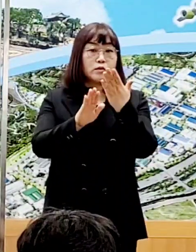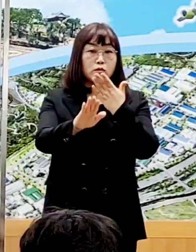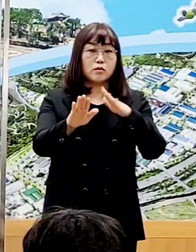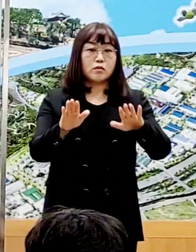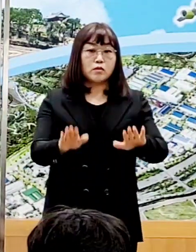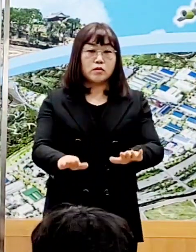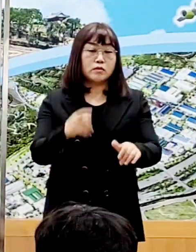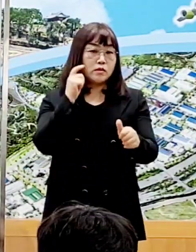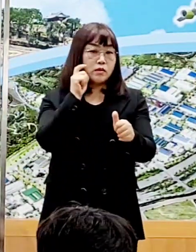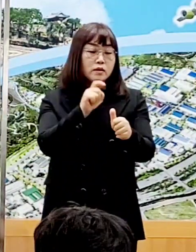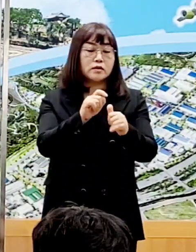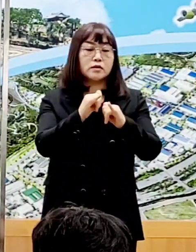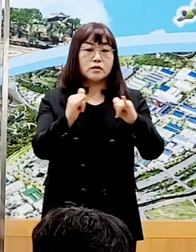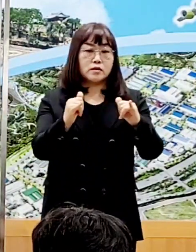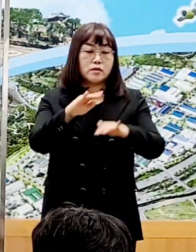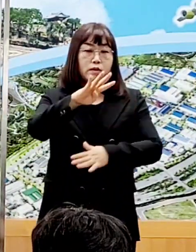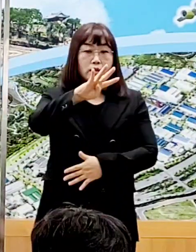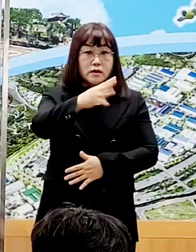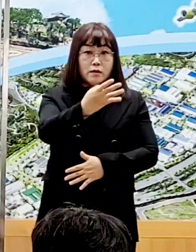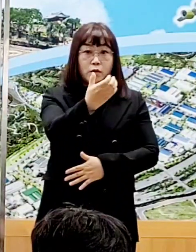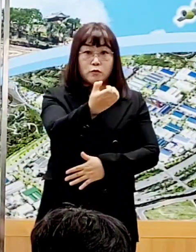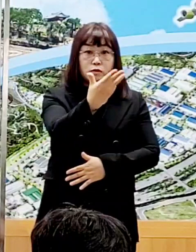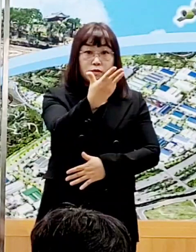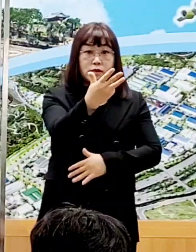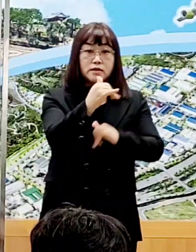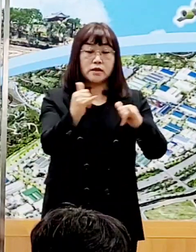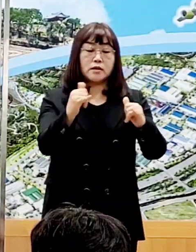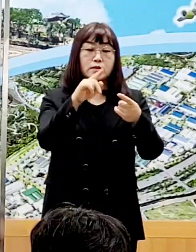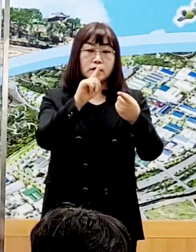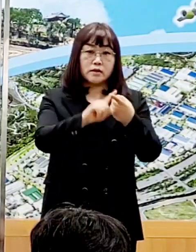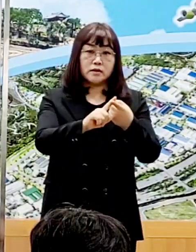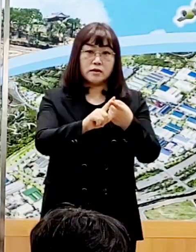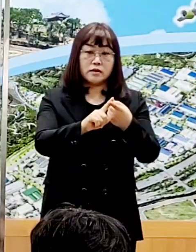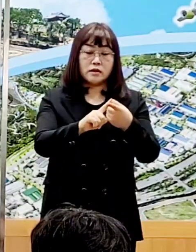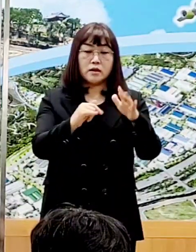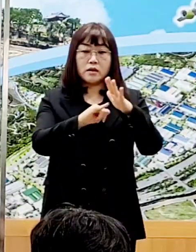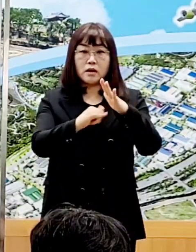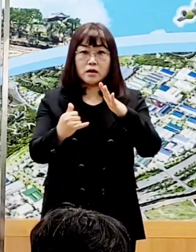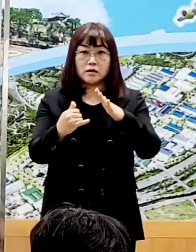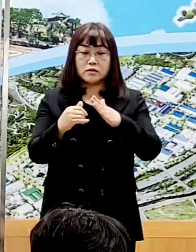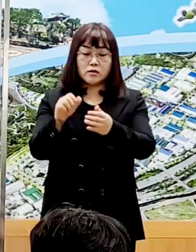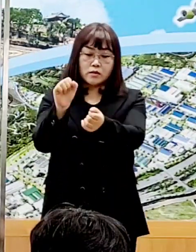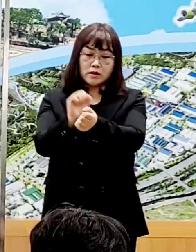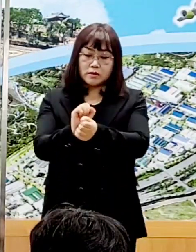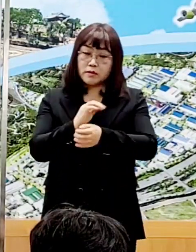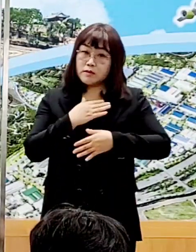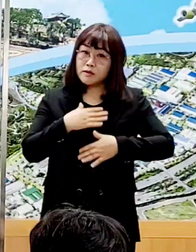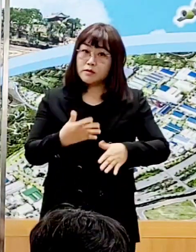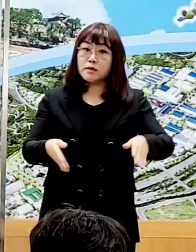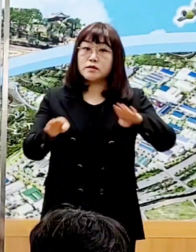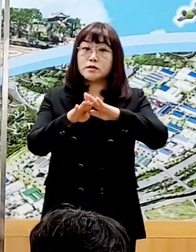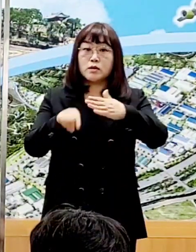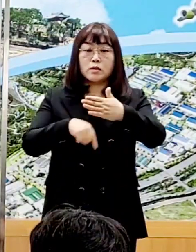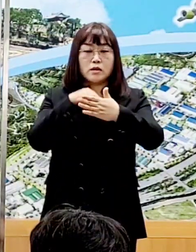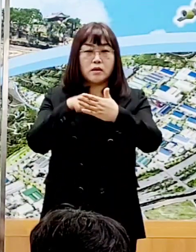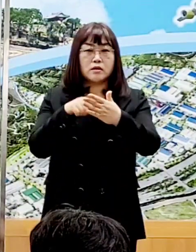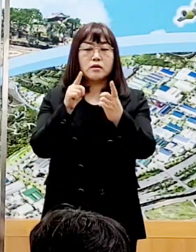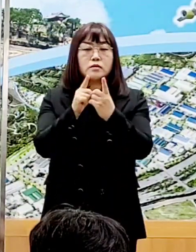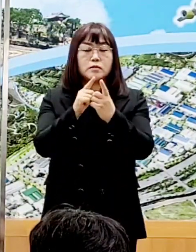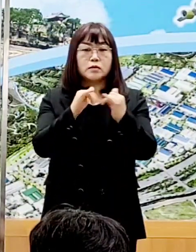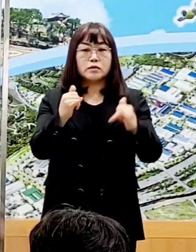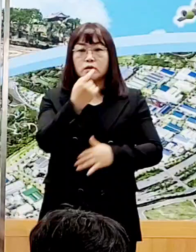오늘 양성 판정을 받은 498명에 대하여 동거가족 및 감염 취약시설 내 접촉자를